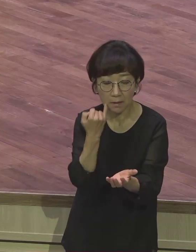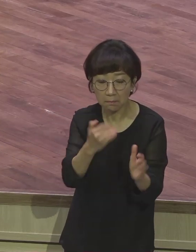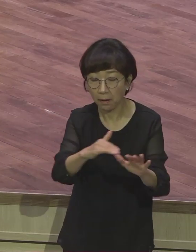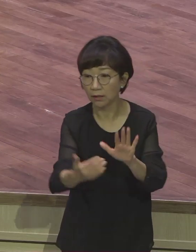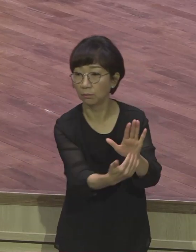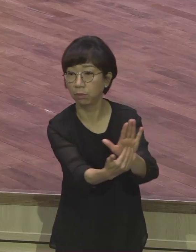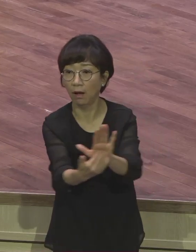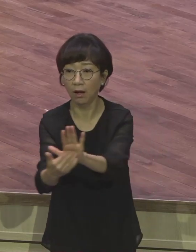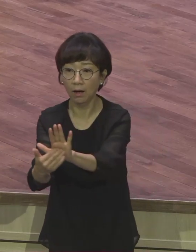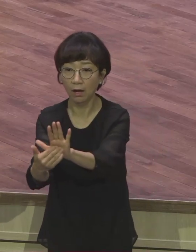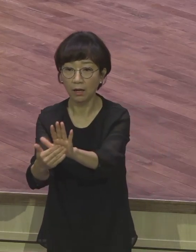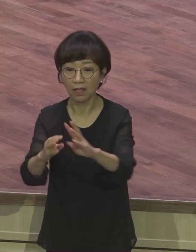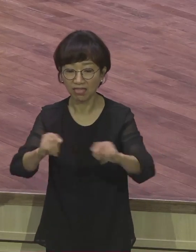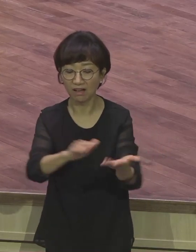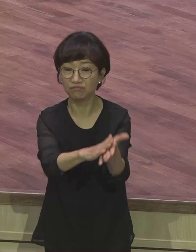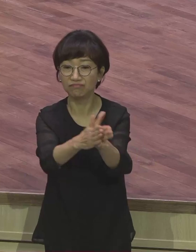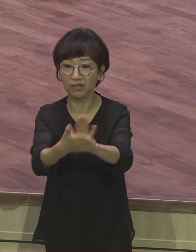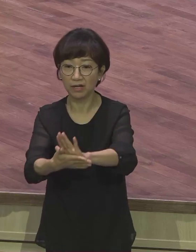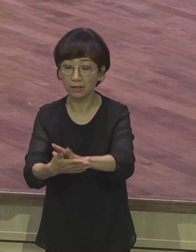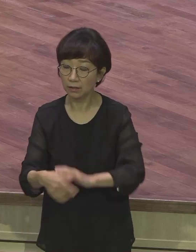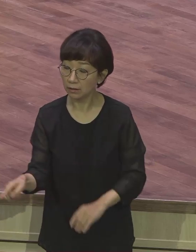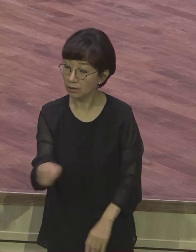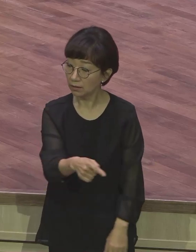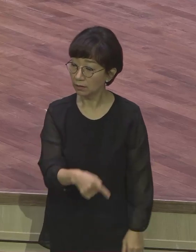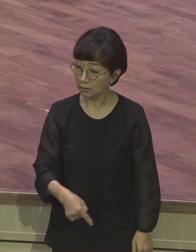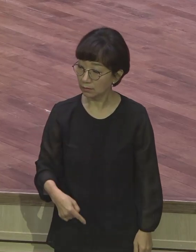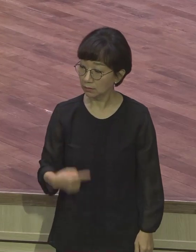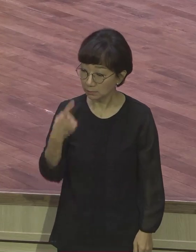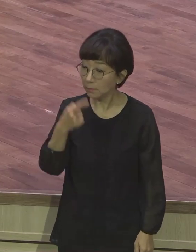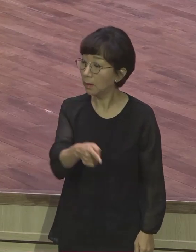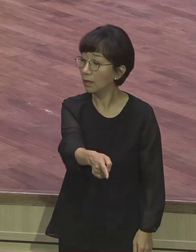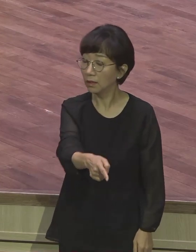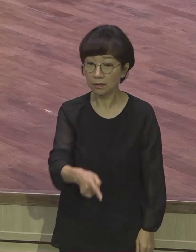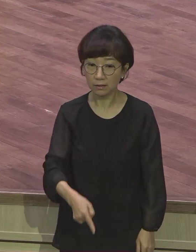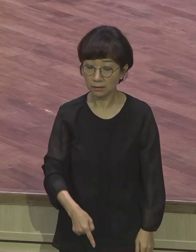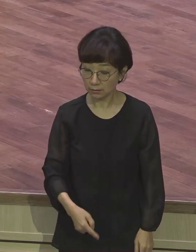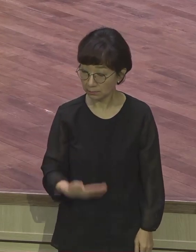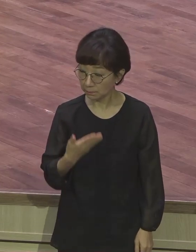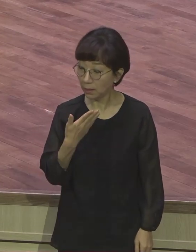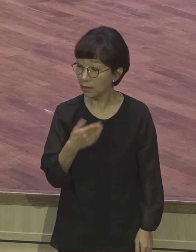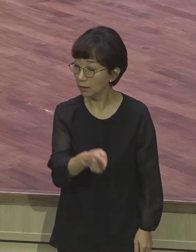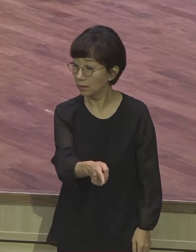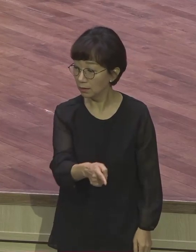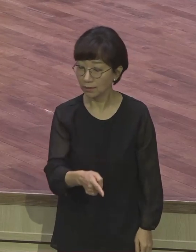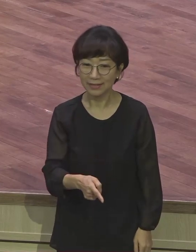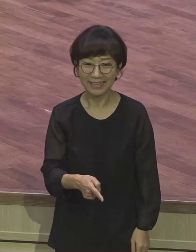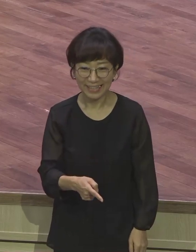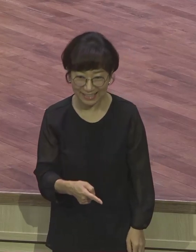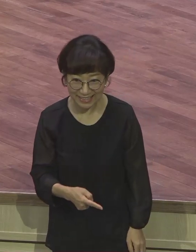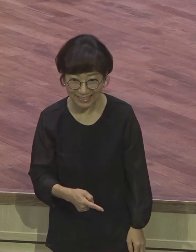전부 안 됩니다. 안 됩니다. 이봐. 해봤어. 그 한 말이. 이봐. 해봤어. 여러분. 해봤어요.